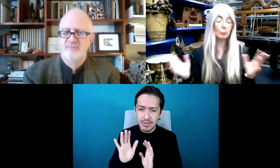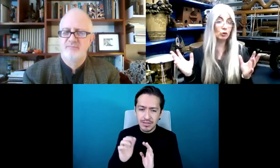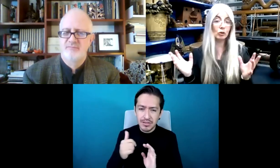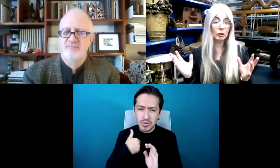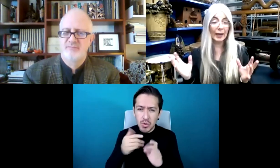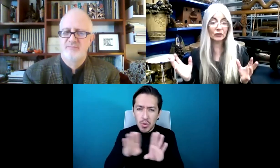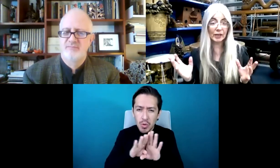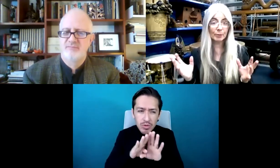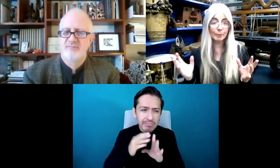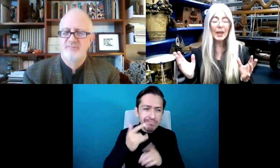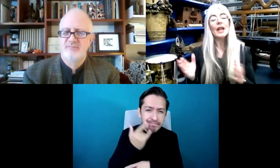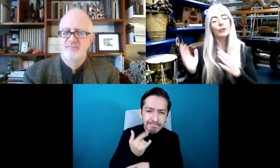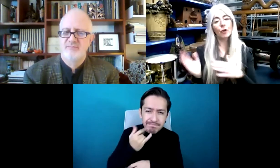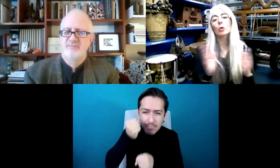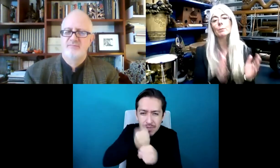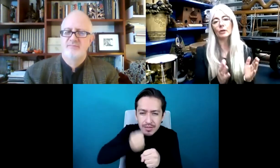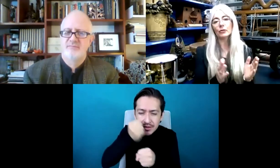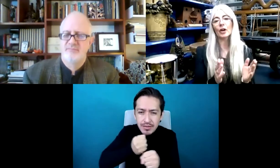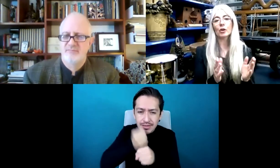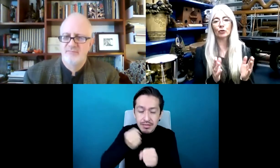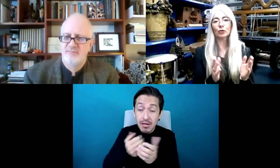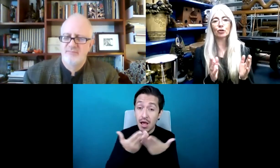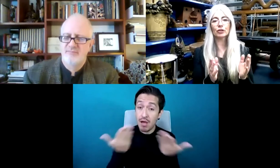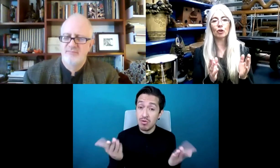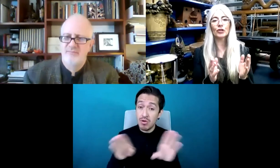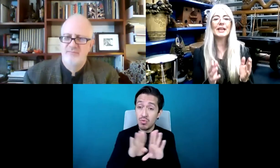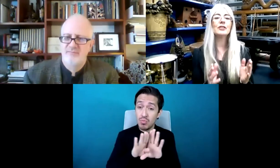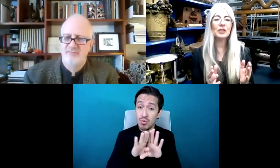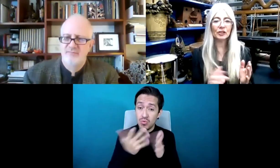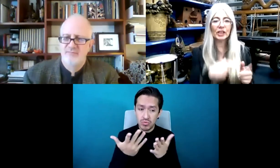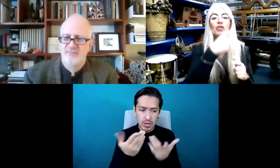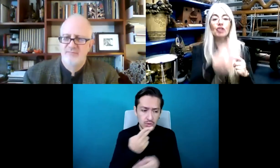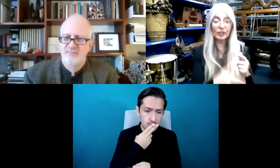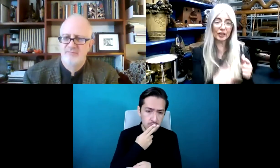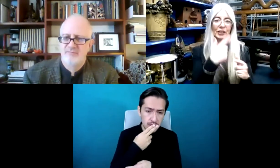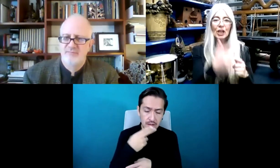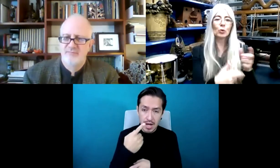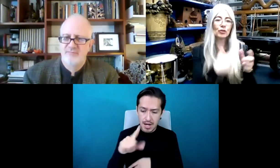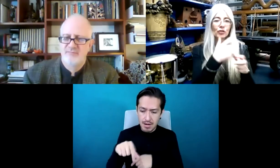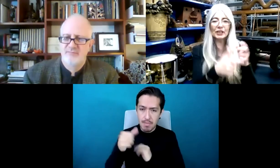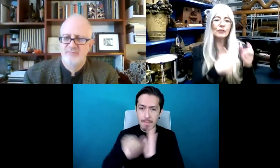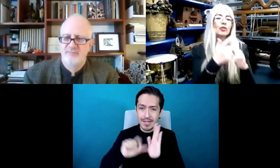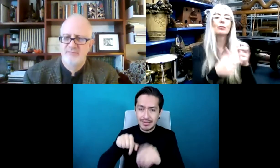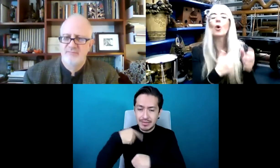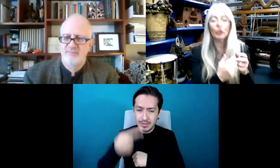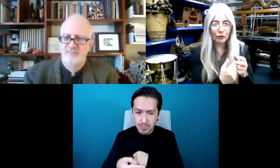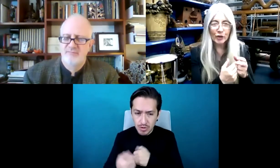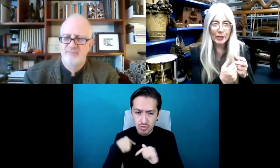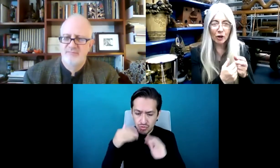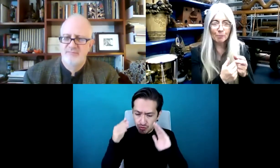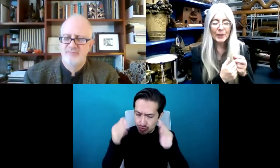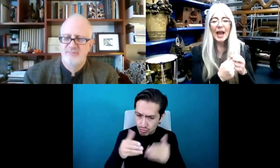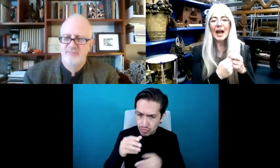habían desarrollado, cómo se está utilizando actualmente en el panorama musical. El siguiente mes me enfoqué en